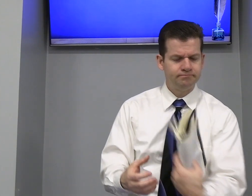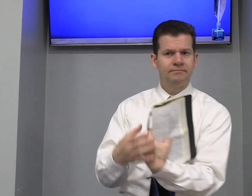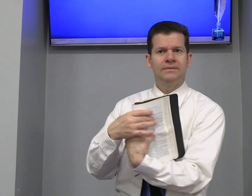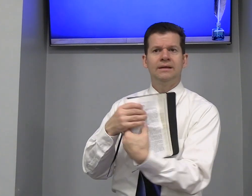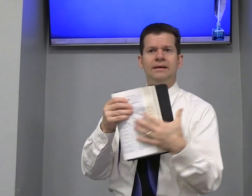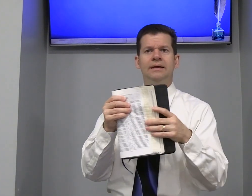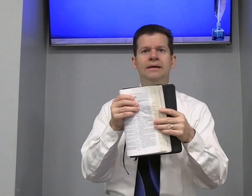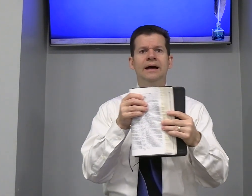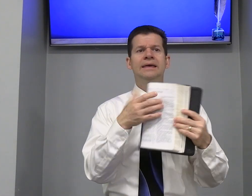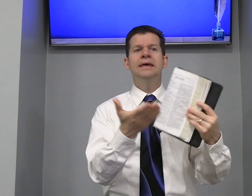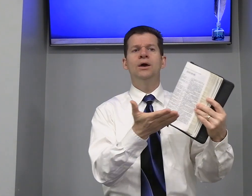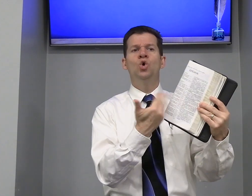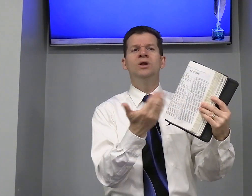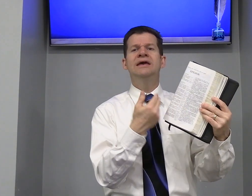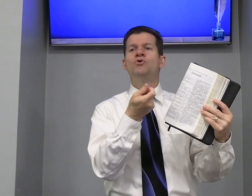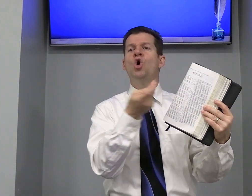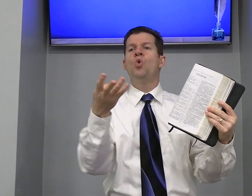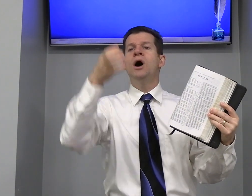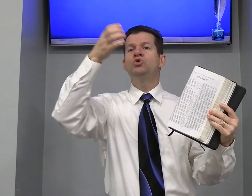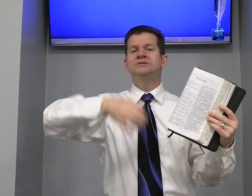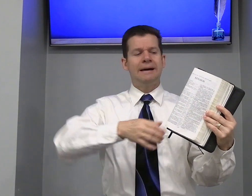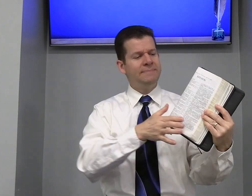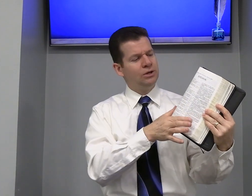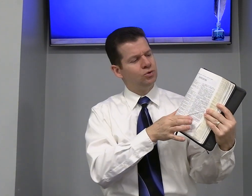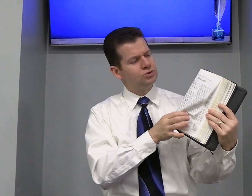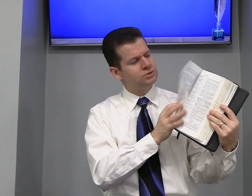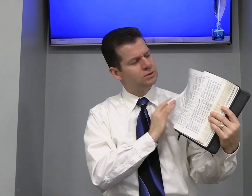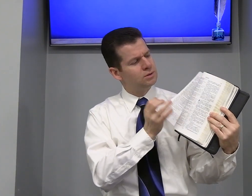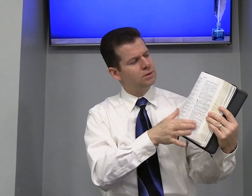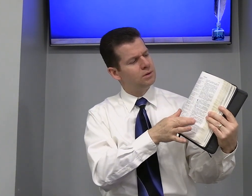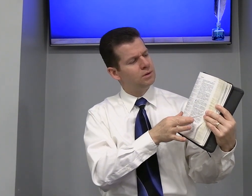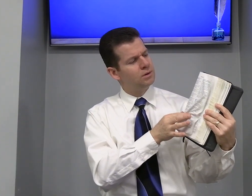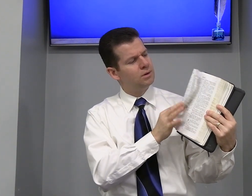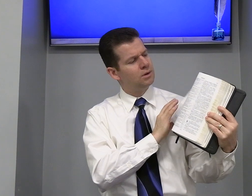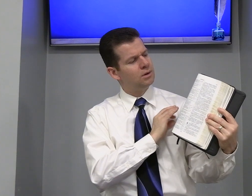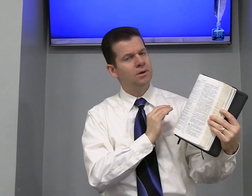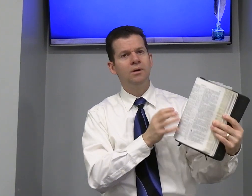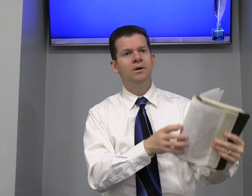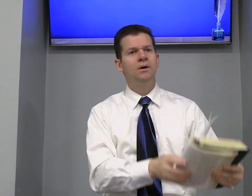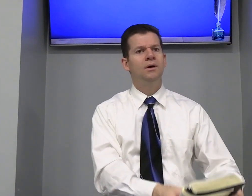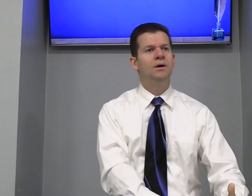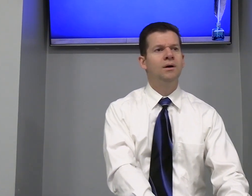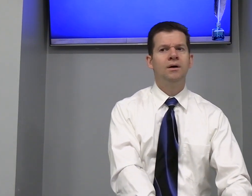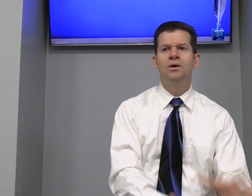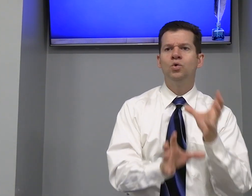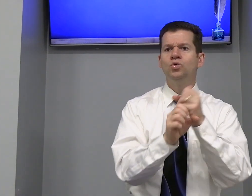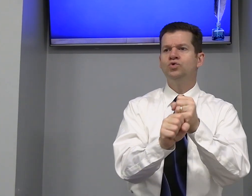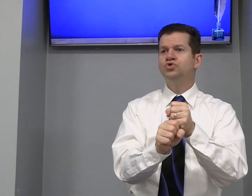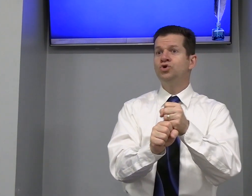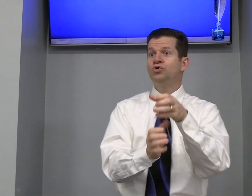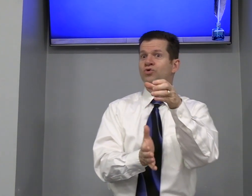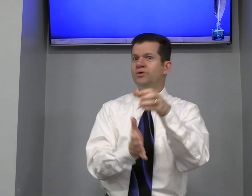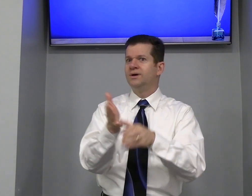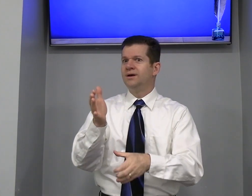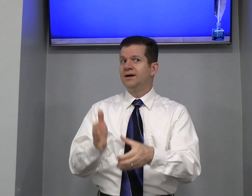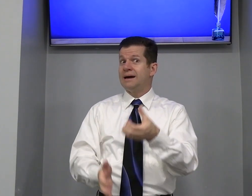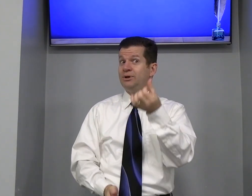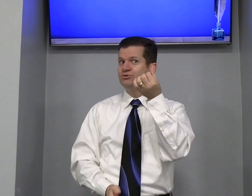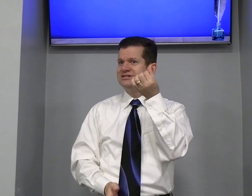Aqui, o livro Quantos capítulos? Minas Junto Capítulos